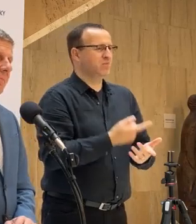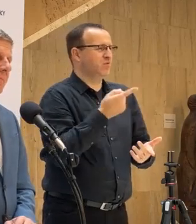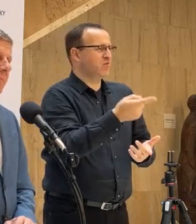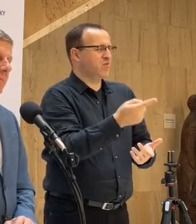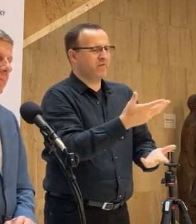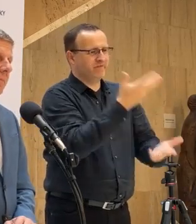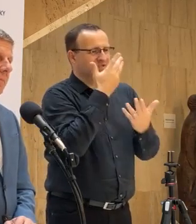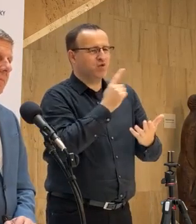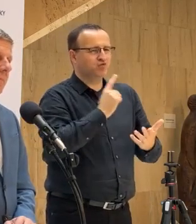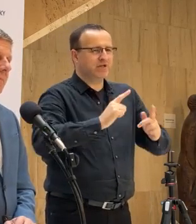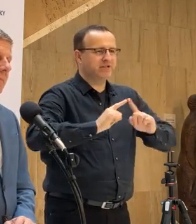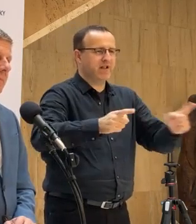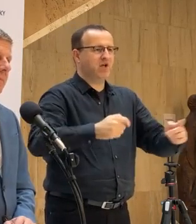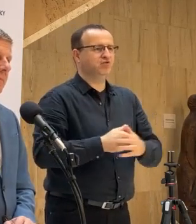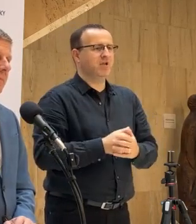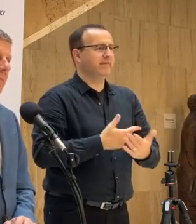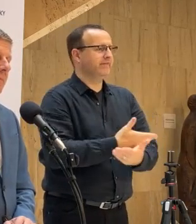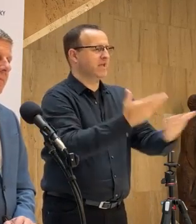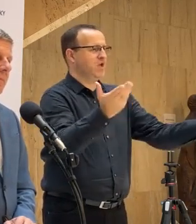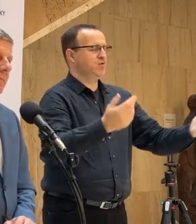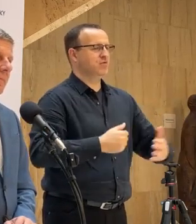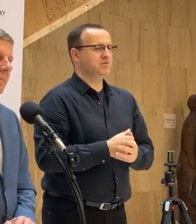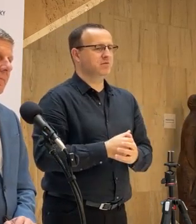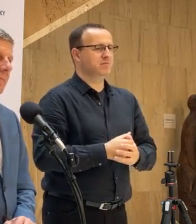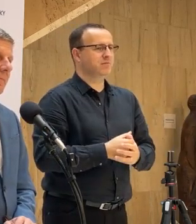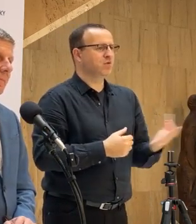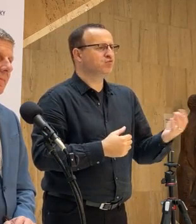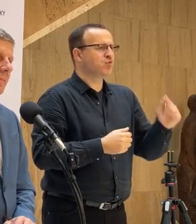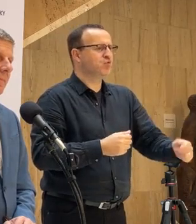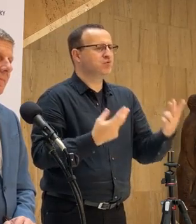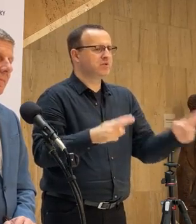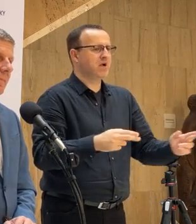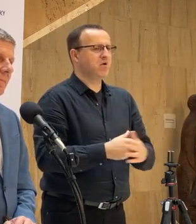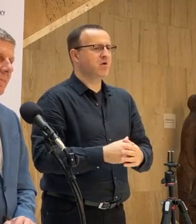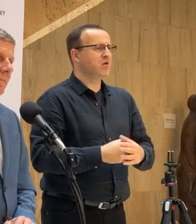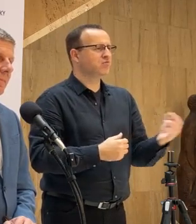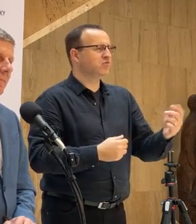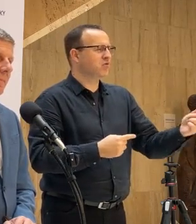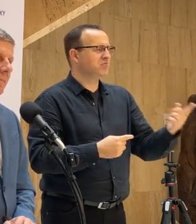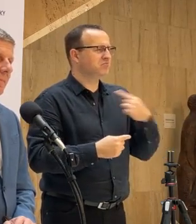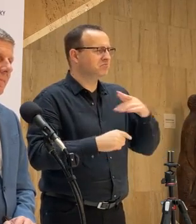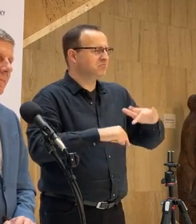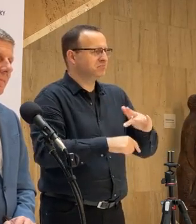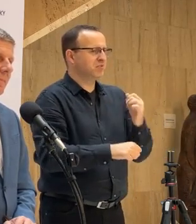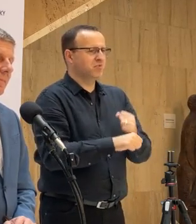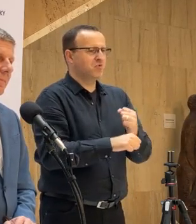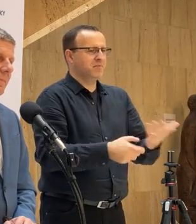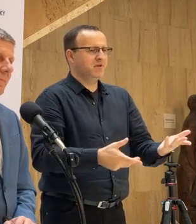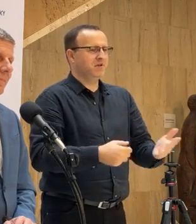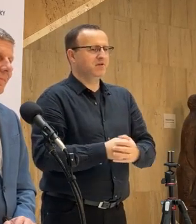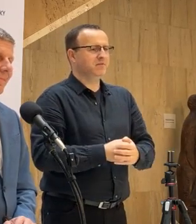trochu zvláštne na verejnosti, že vlastne čo sa tu deje a čo sa náznaky sa tu robia.